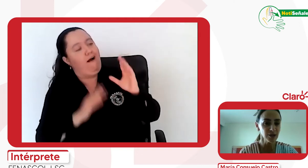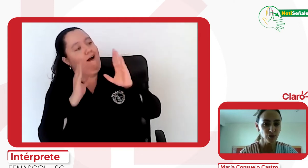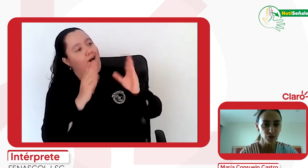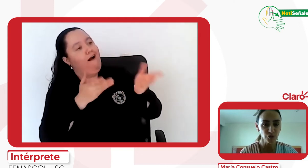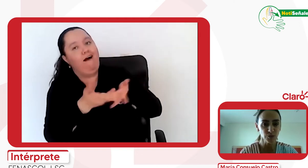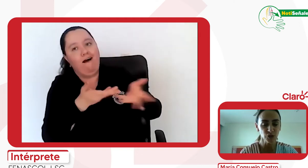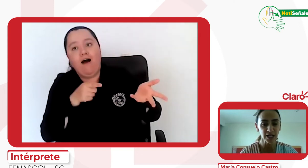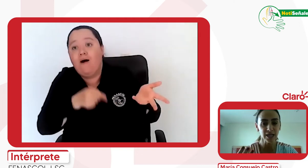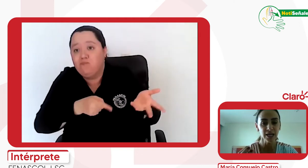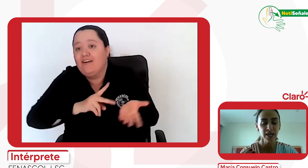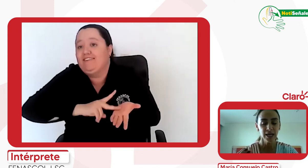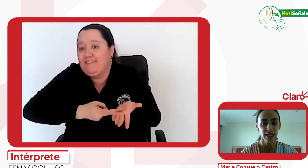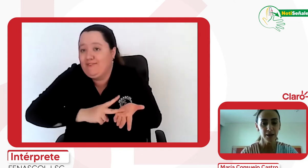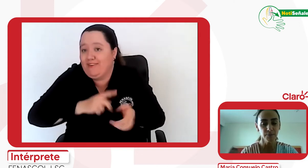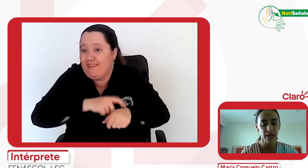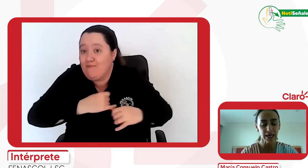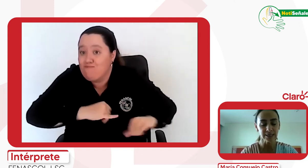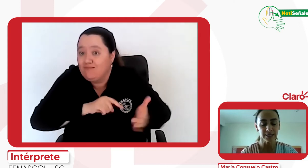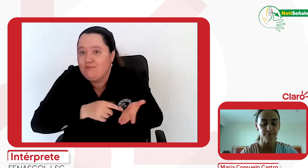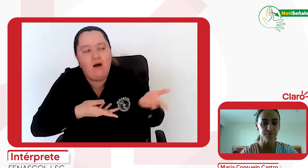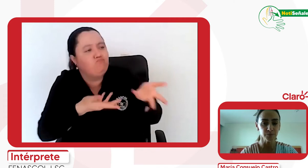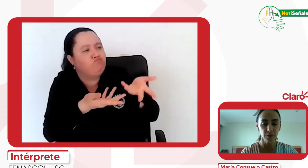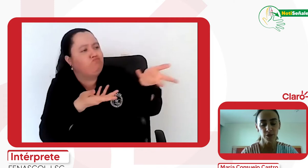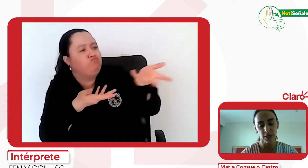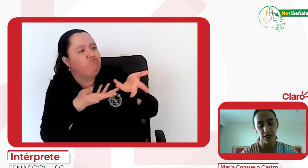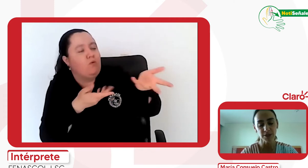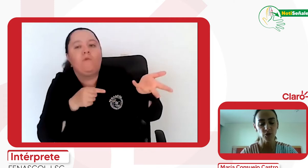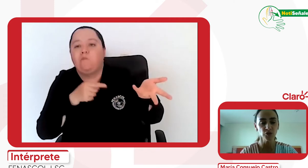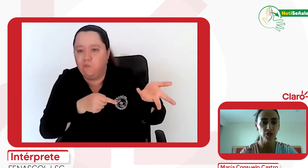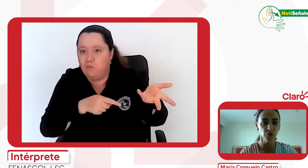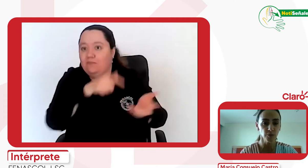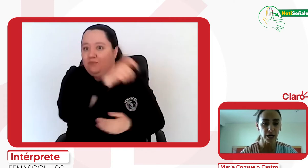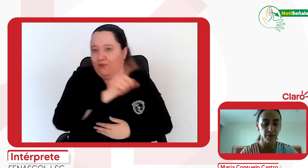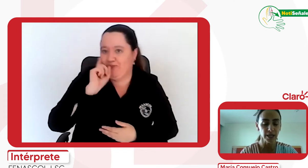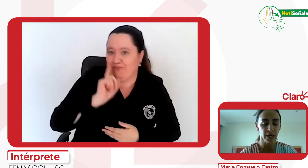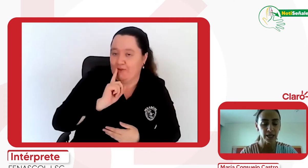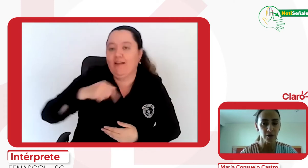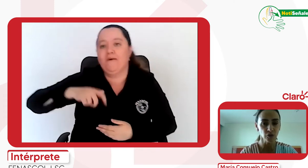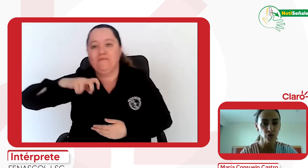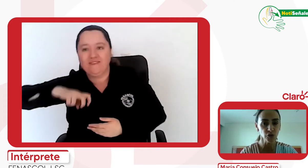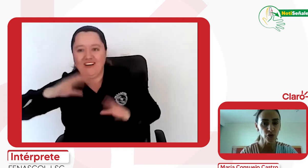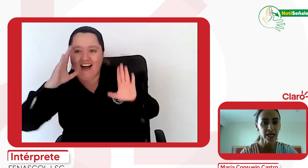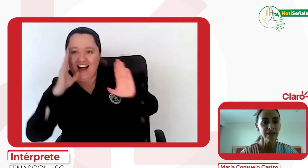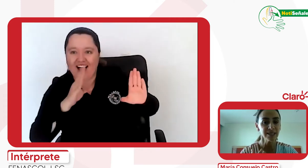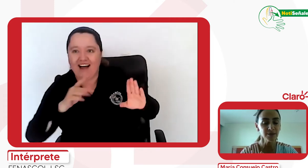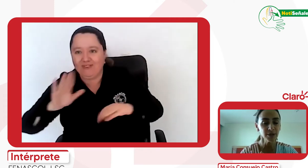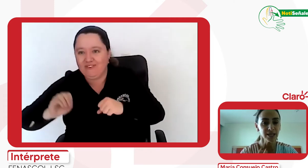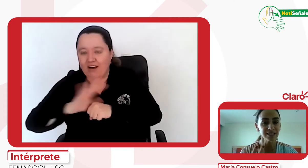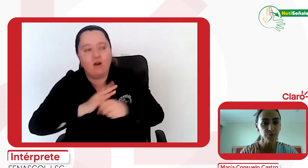traducción simultánea para la persona sorda como para el consultor, de esta manera que se